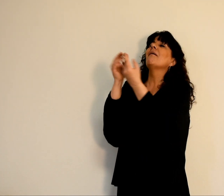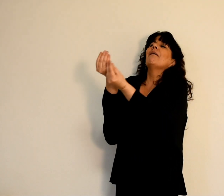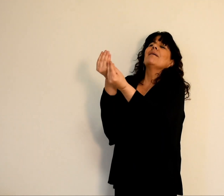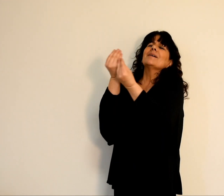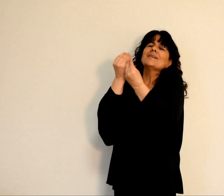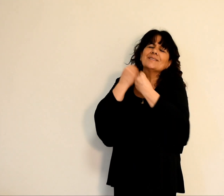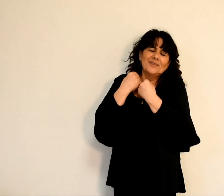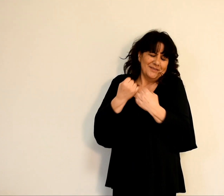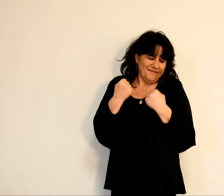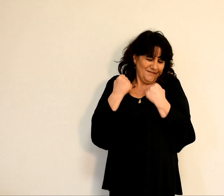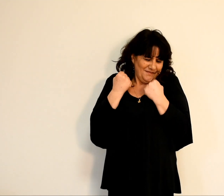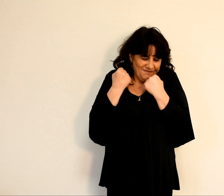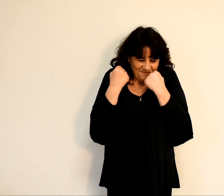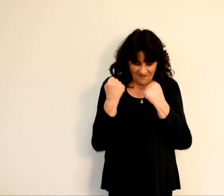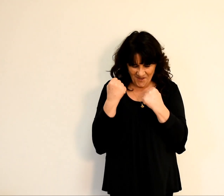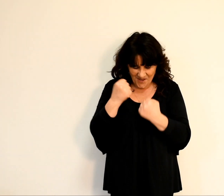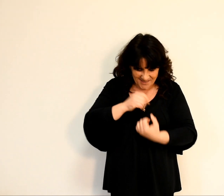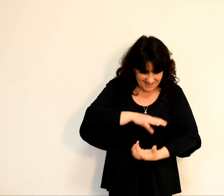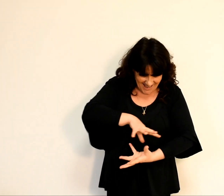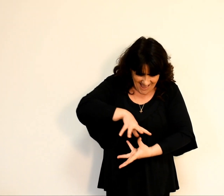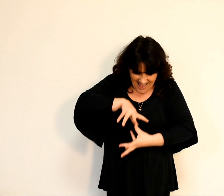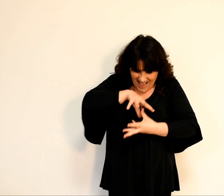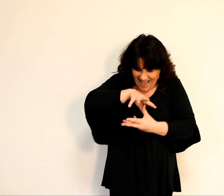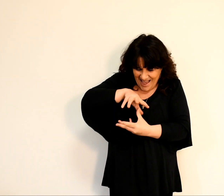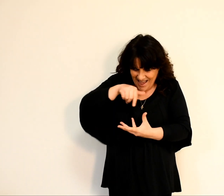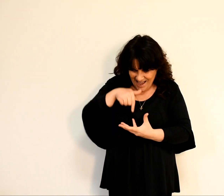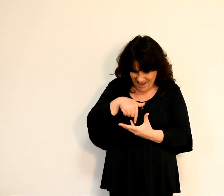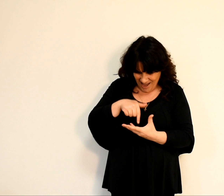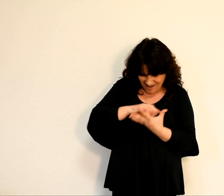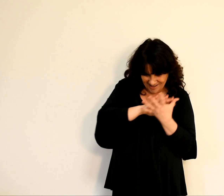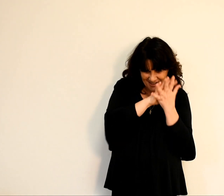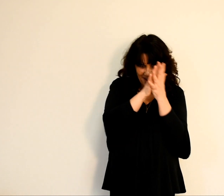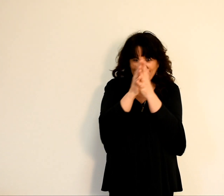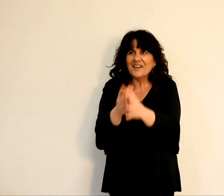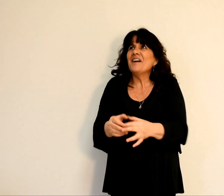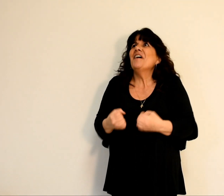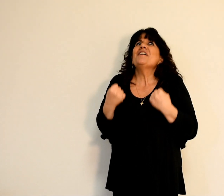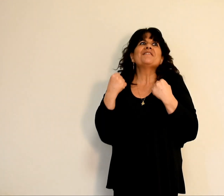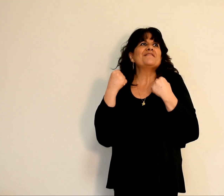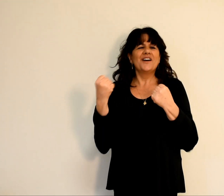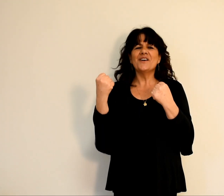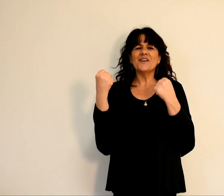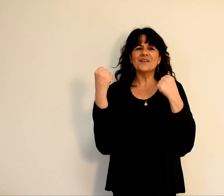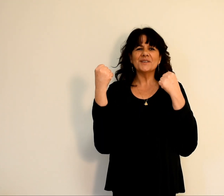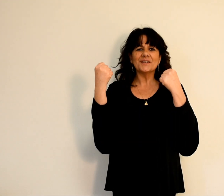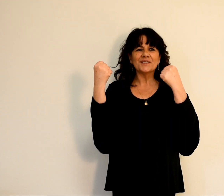tu fis grandir en mon âme la force.